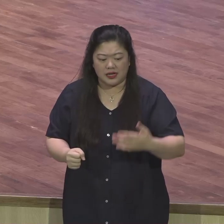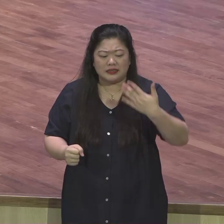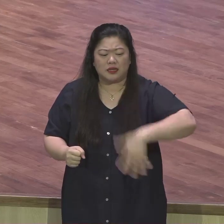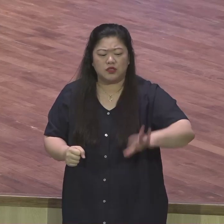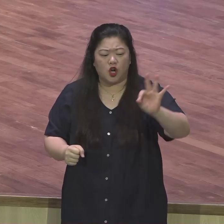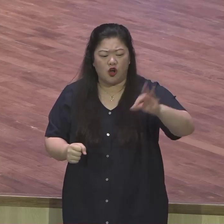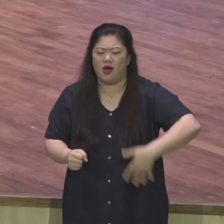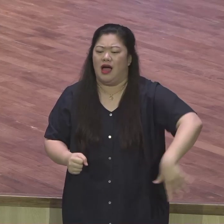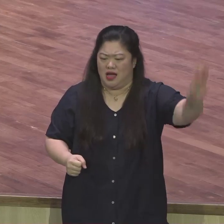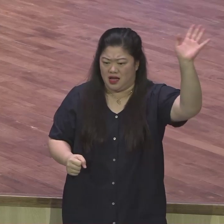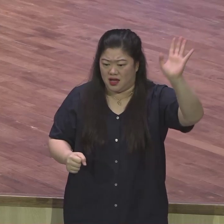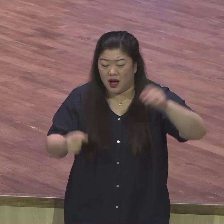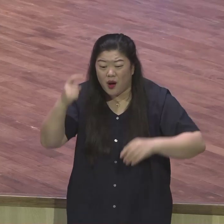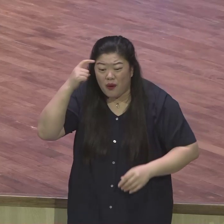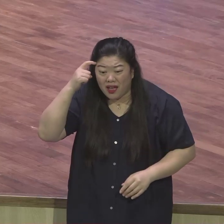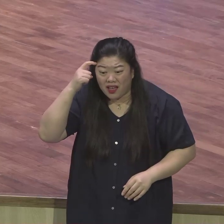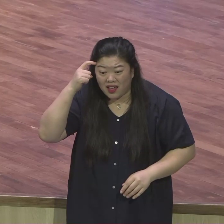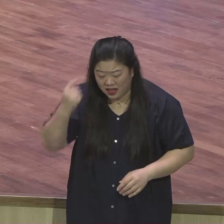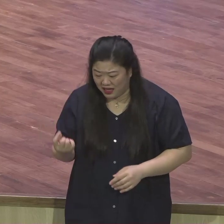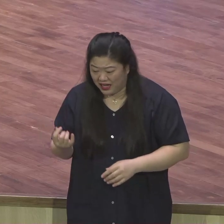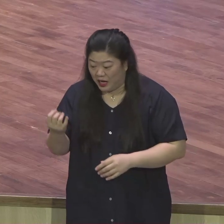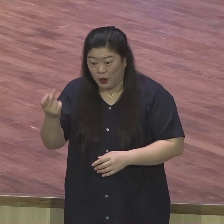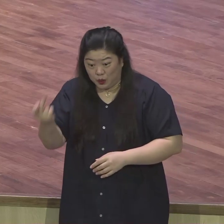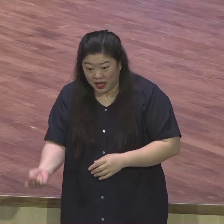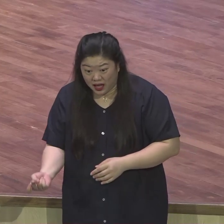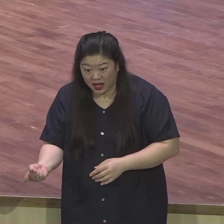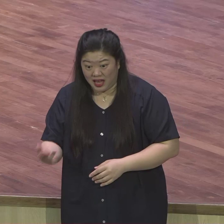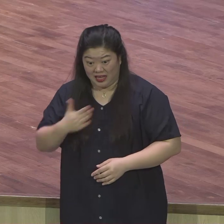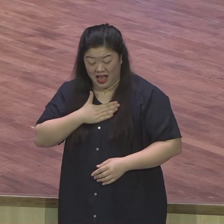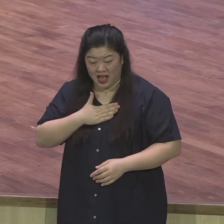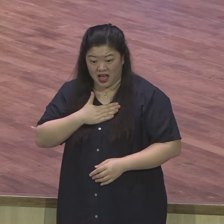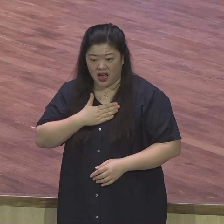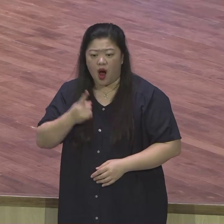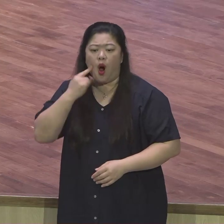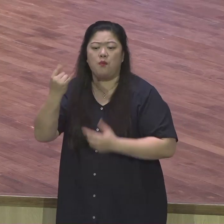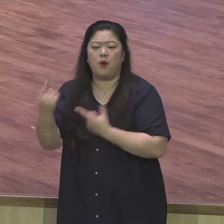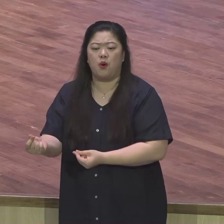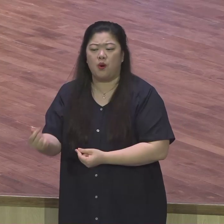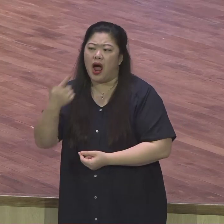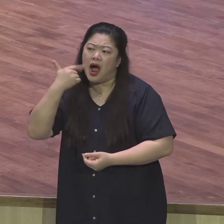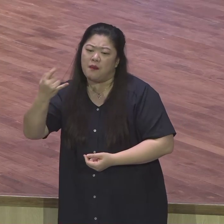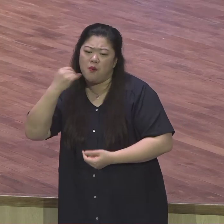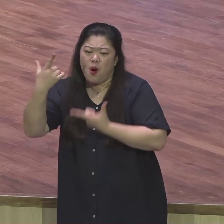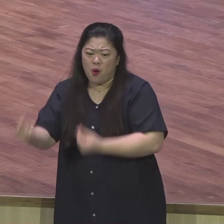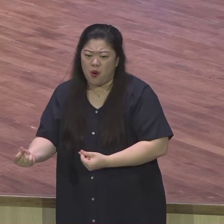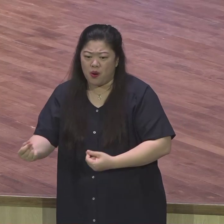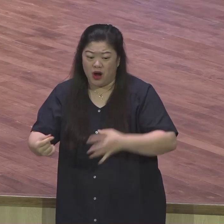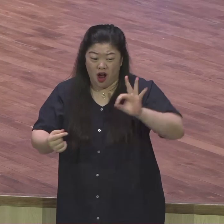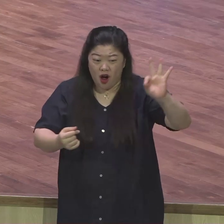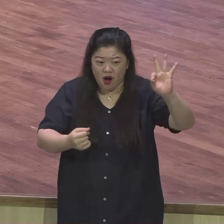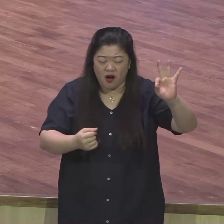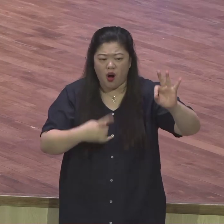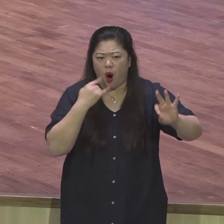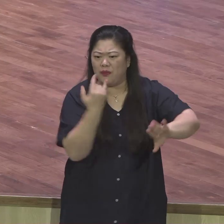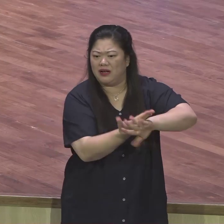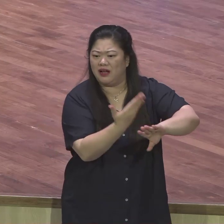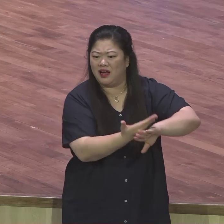12명이 다 12지파잖아요. 요셉이 야곱이 이스라엘 아들이 12명인데 12지파예요.